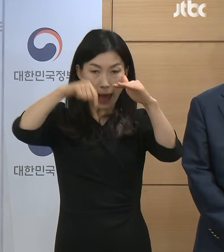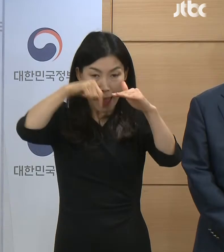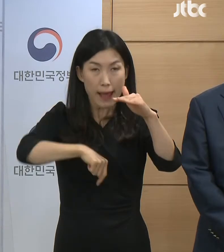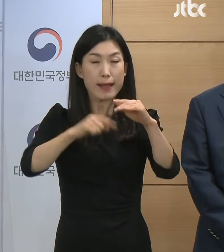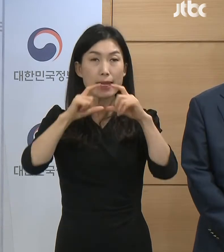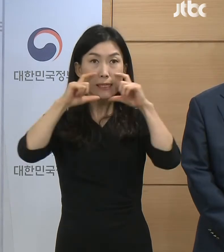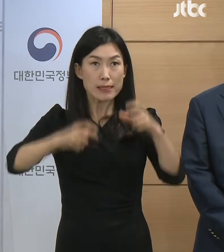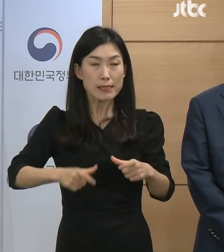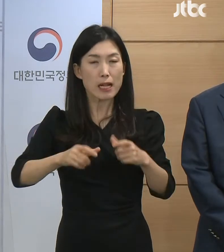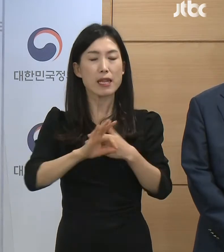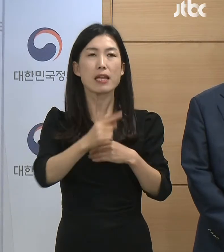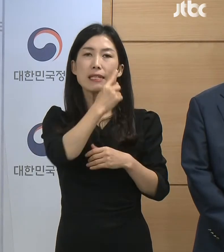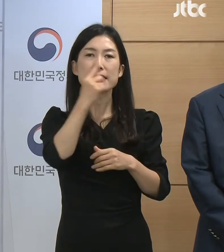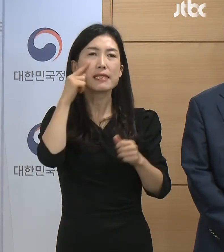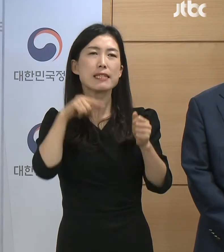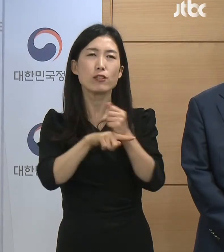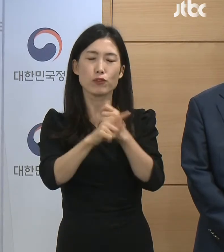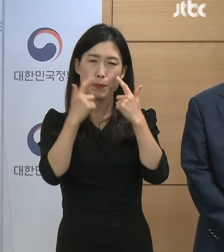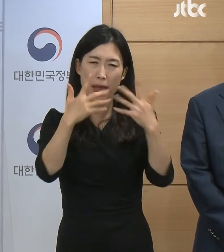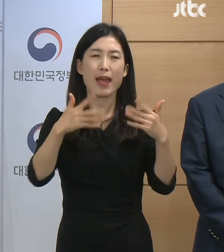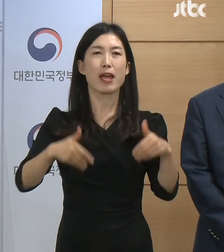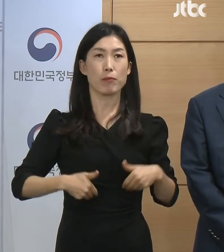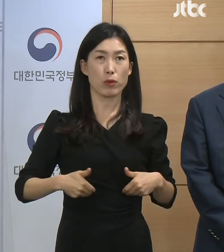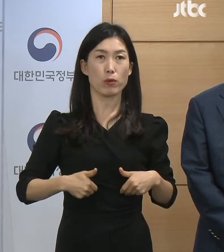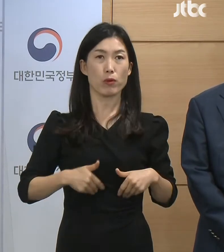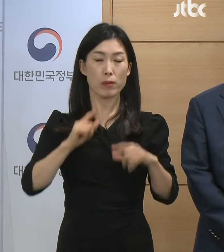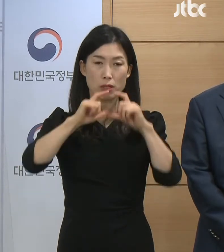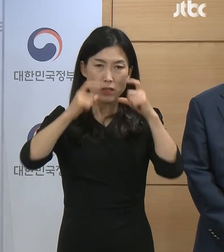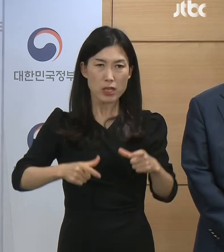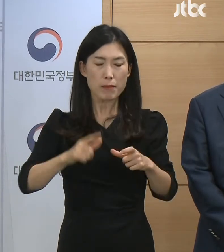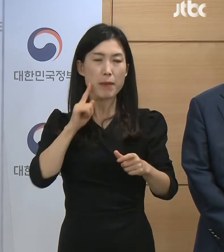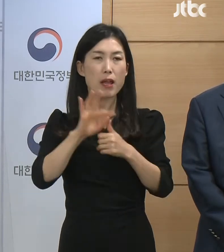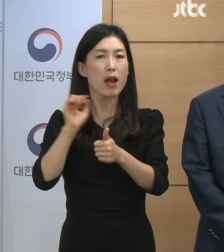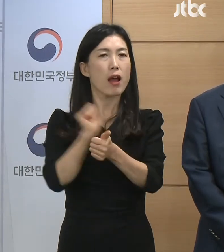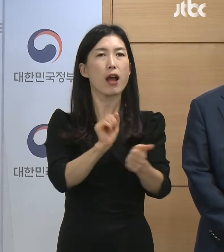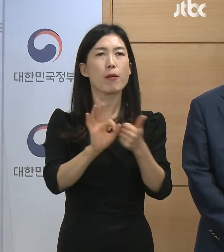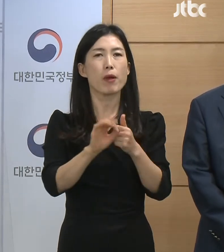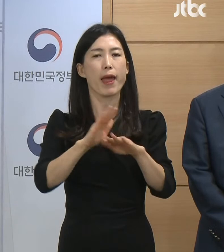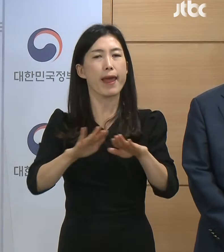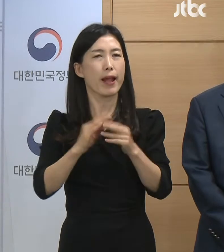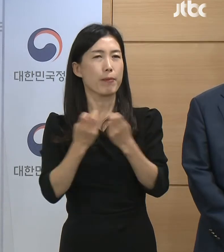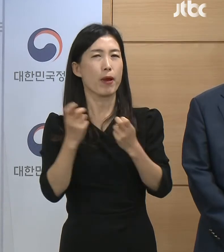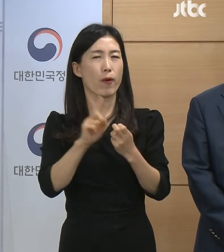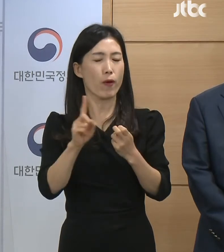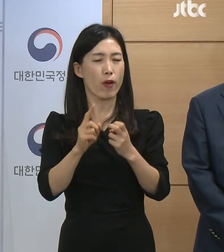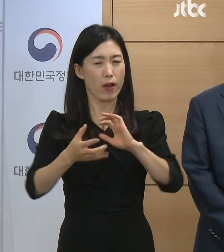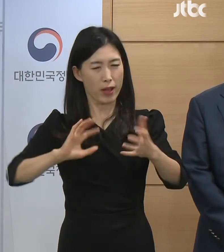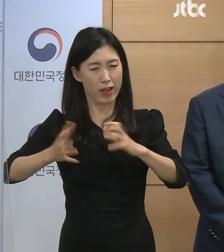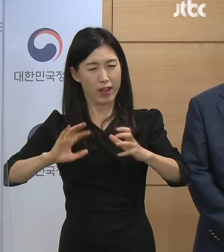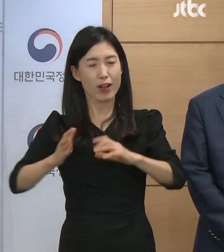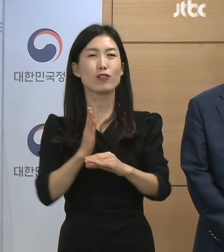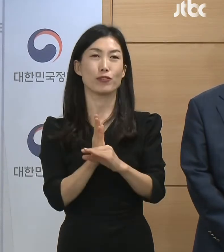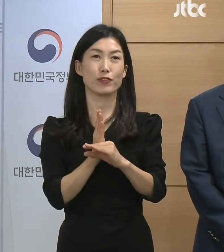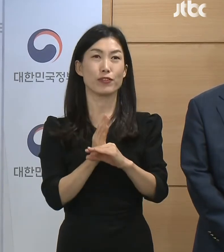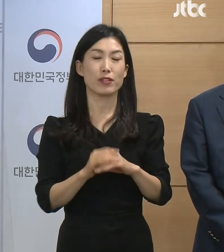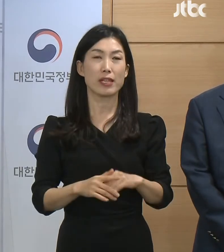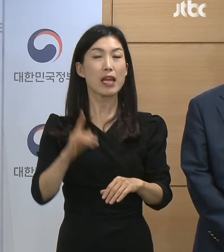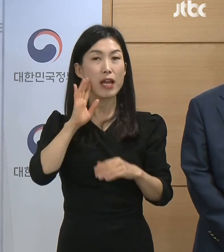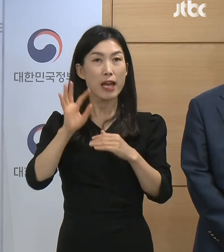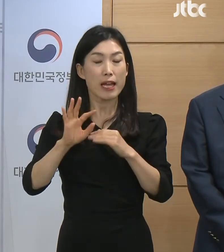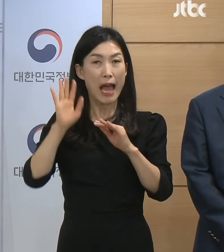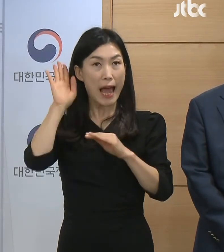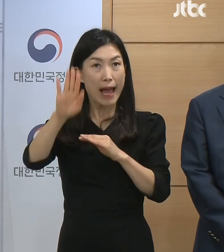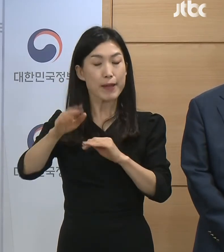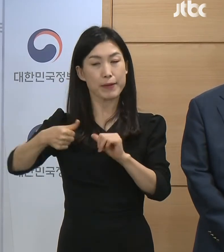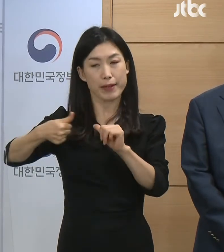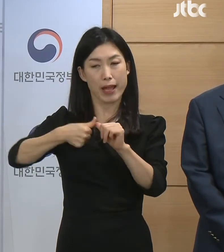착용을 완화시 동반되어야 할 대책 검토 등이 필요하다고 보고 있습니다. 앞으로 자문위원회